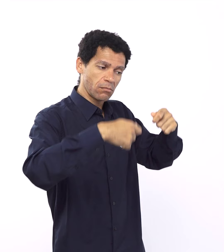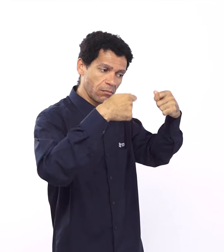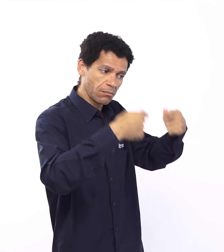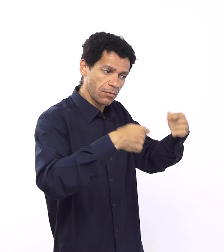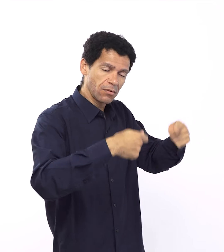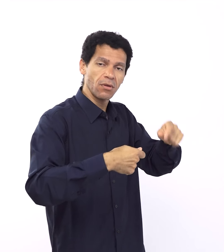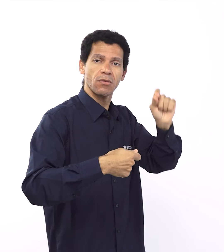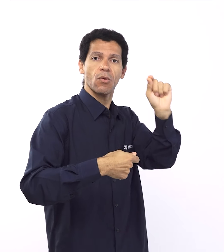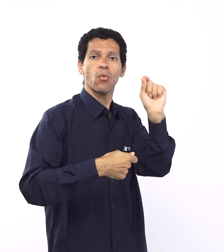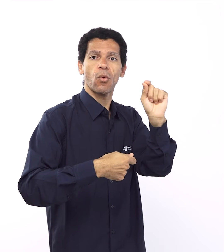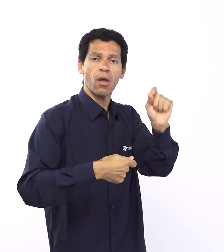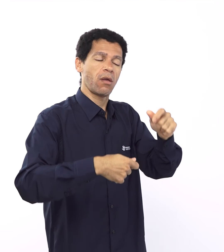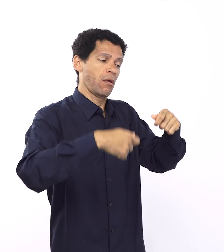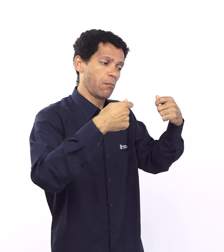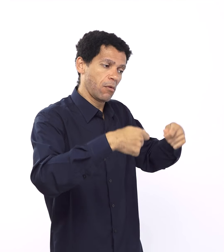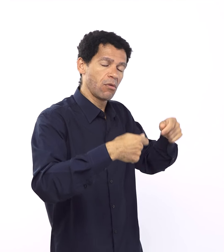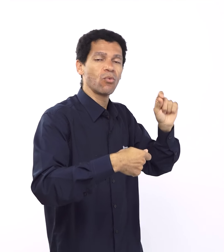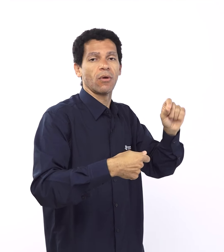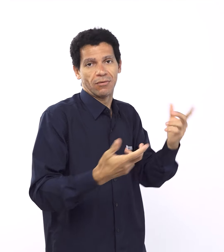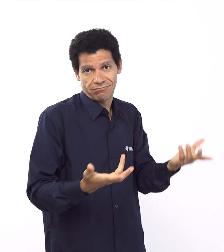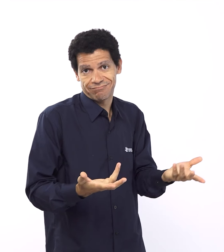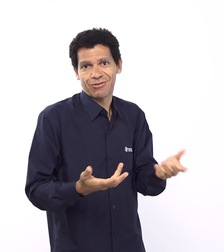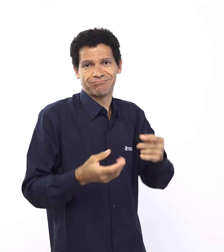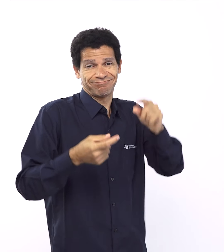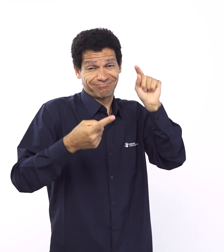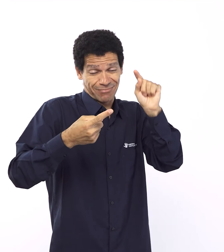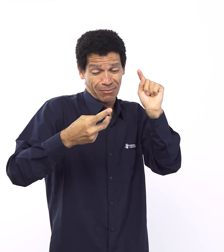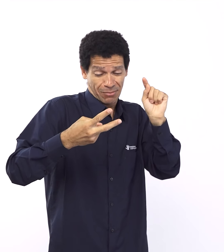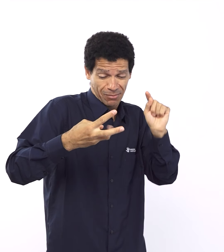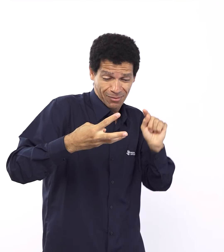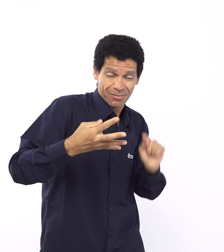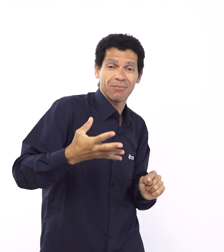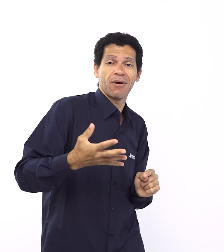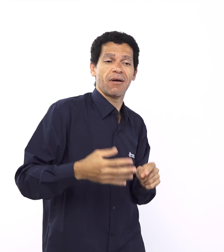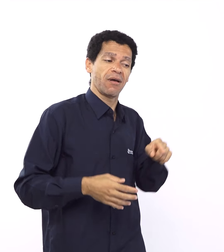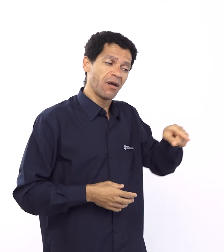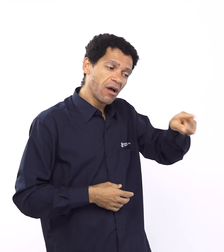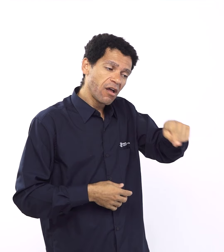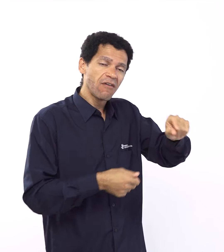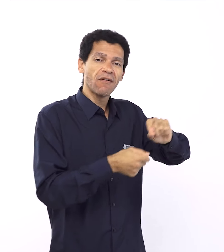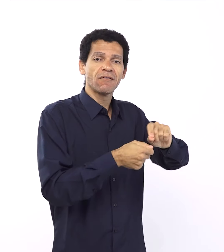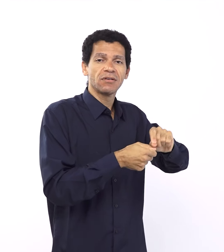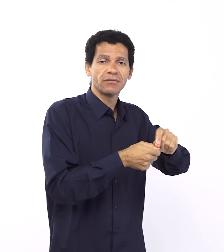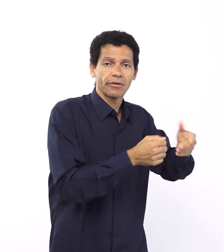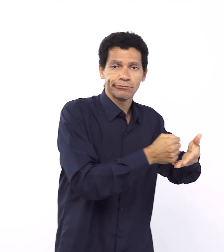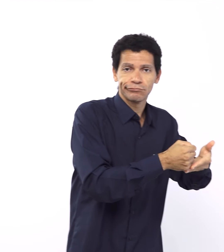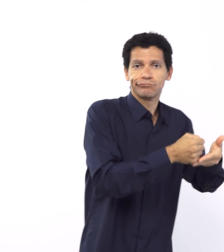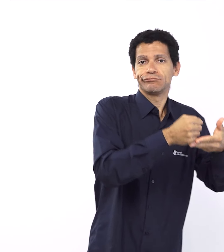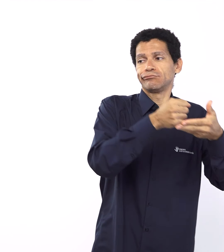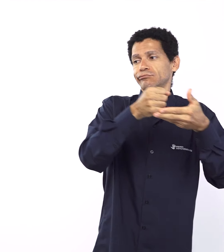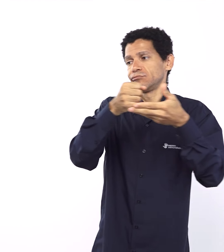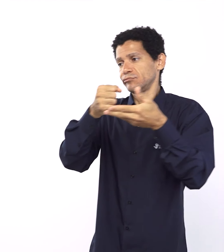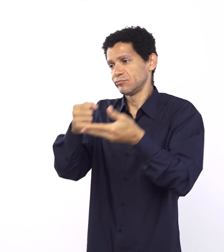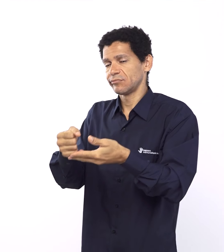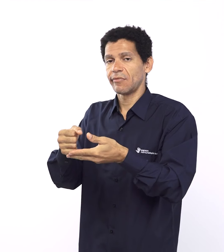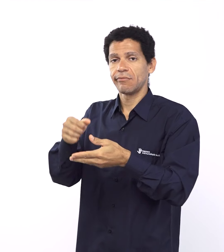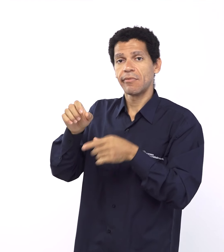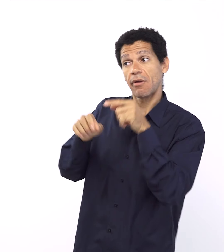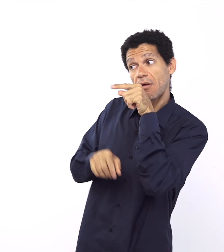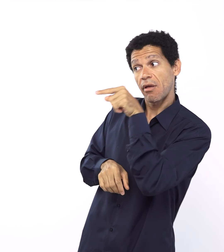daquele contrato, daquele trato. E aí você tinha as obrigações impostas, você tinha as